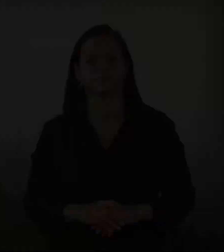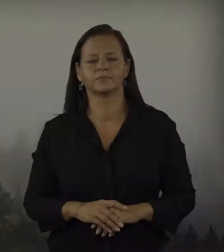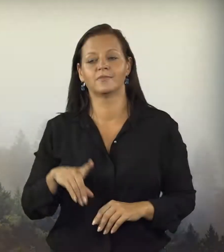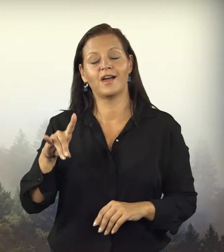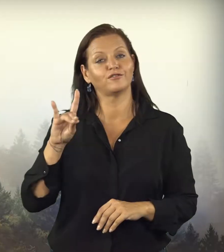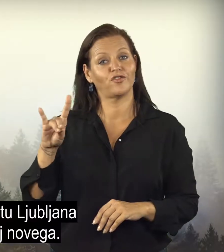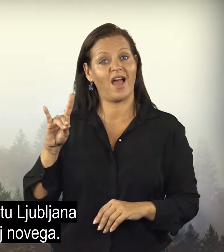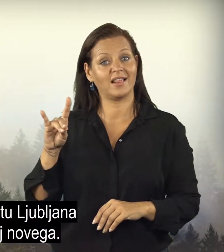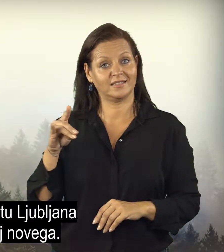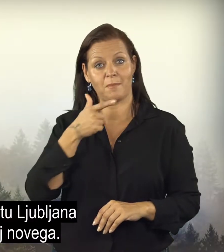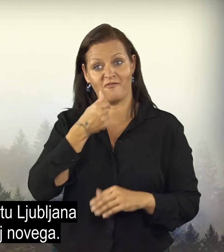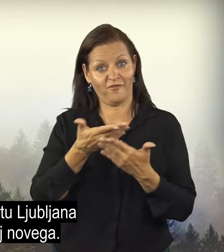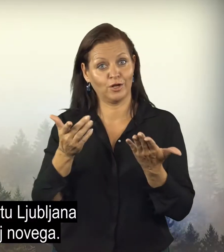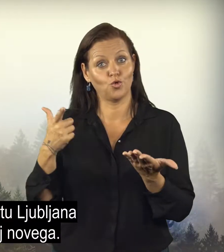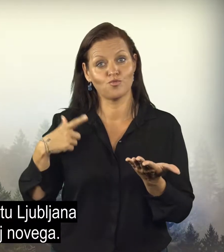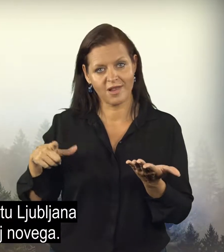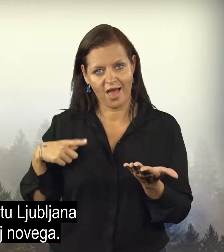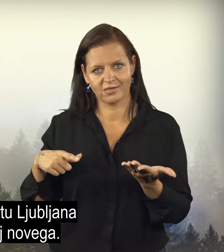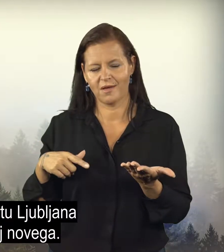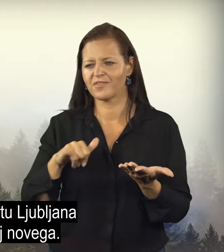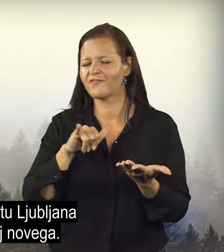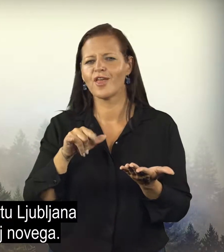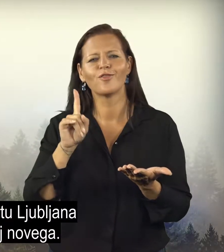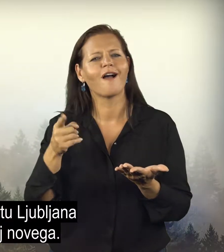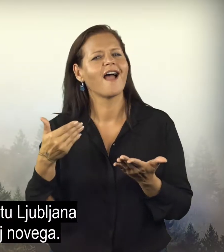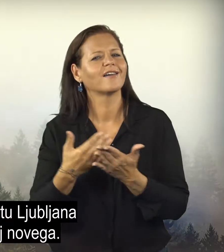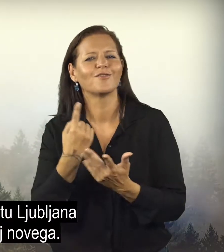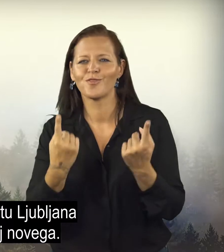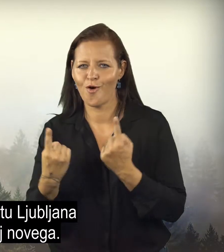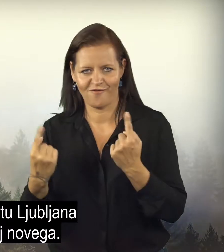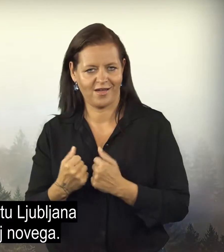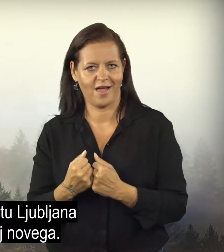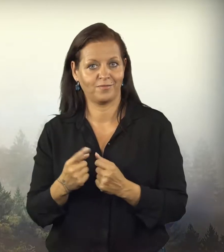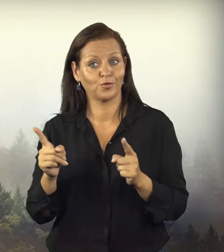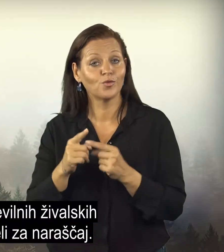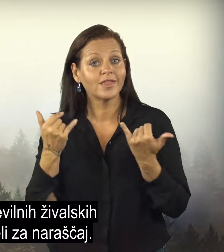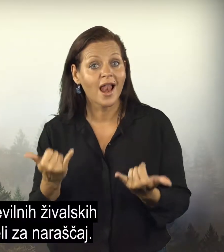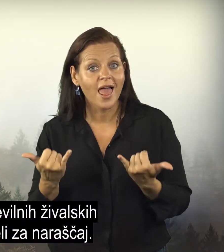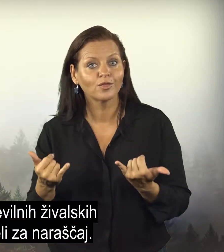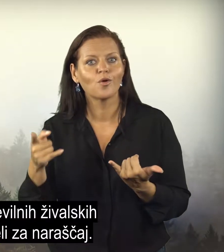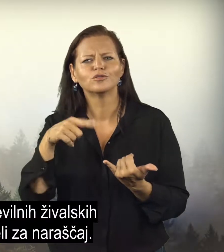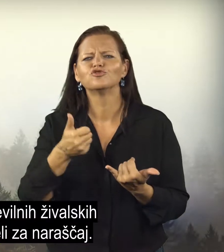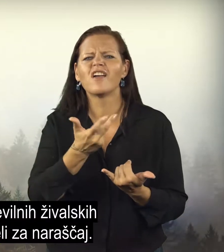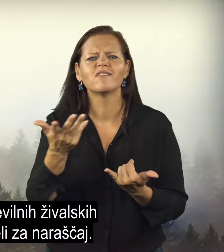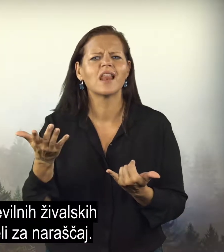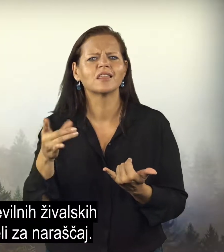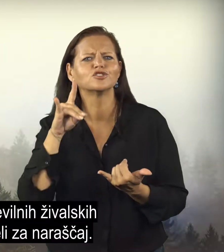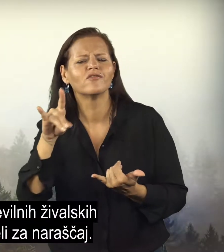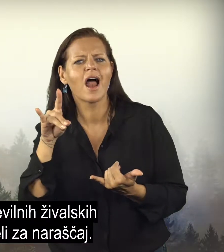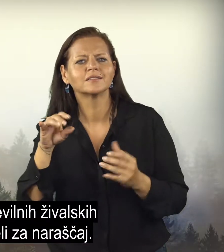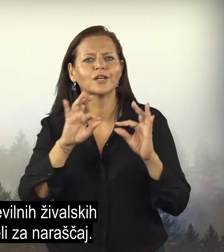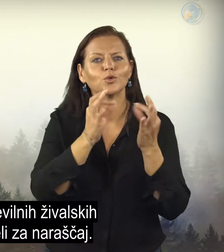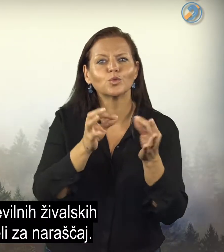V živalskem vrtu Ljubljana je vedno kaj novega. Tudi letos so v številnih